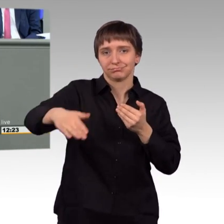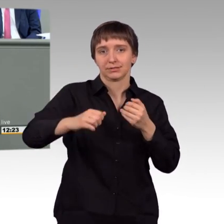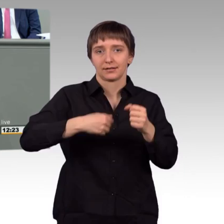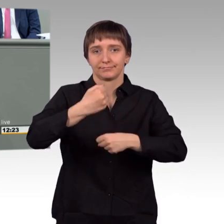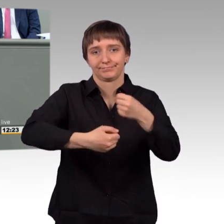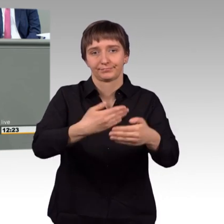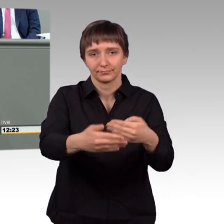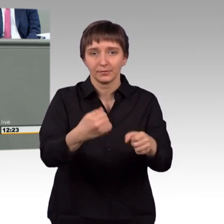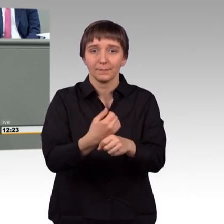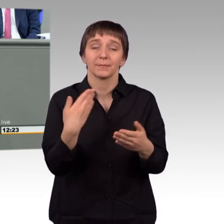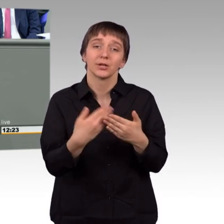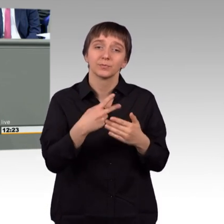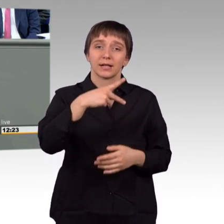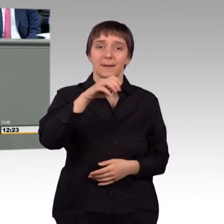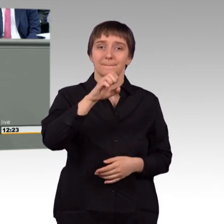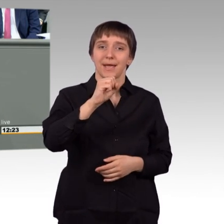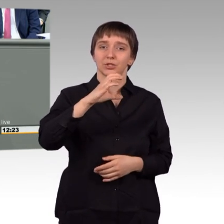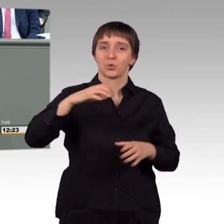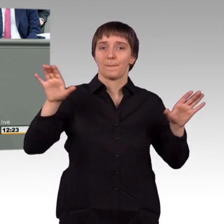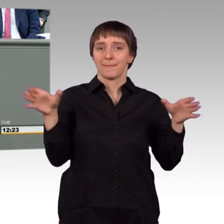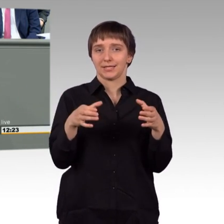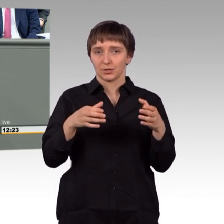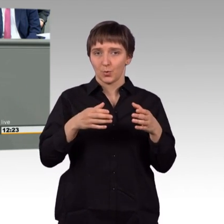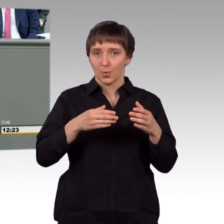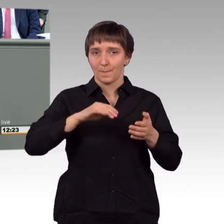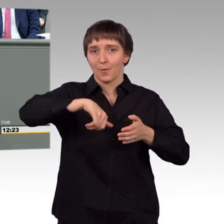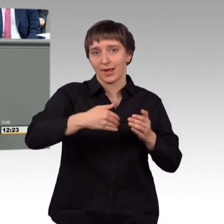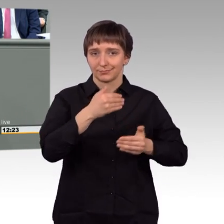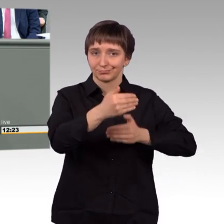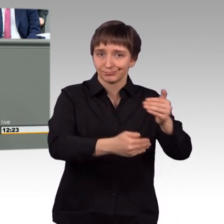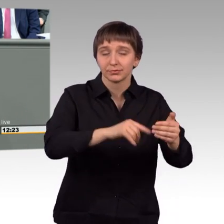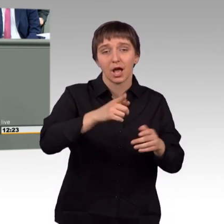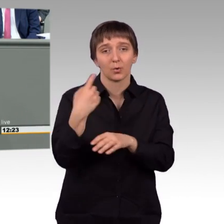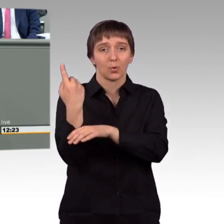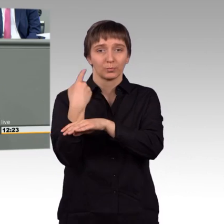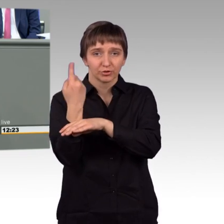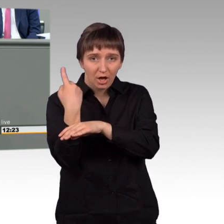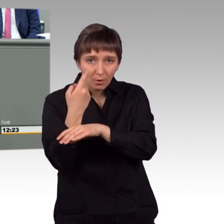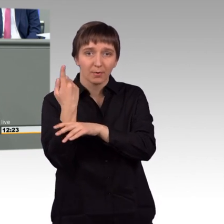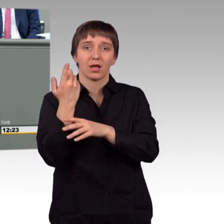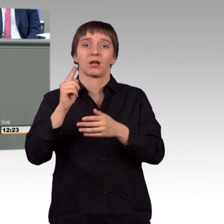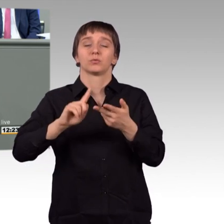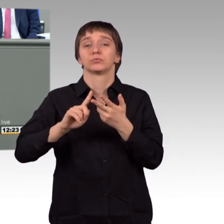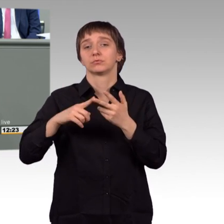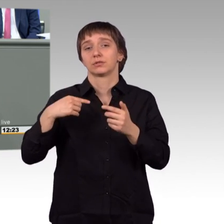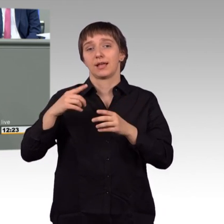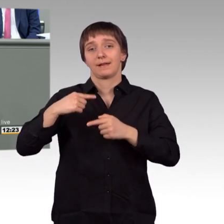Beispiel auf europäischer Ebene Hubschrauber, aber eben auch Entwicklungszusammenarbeit und Ausbildung und Bildung